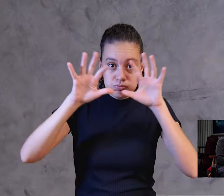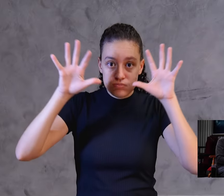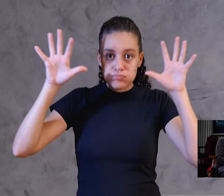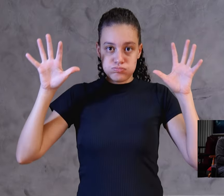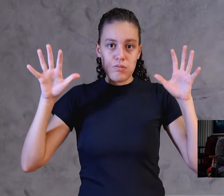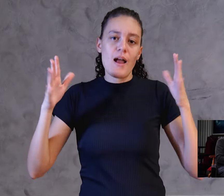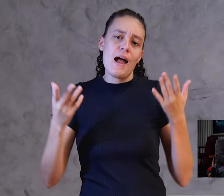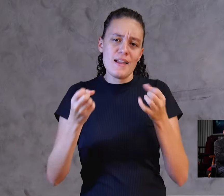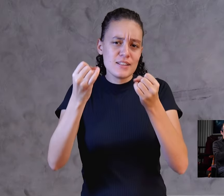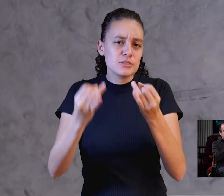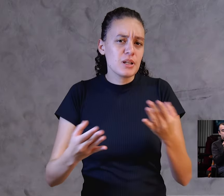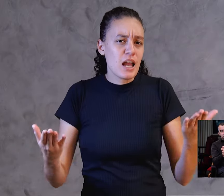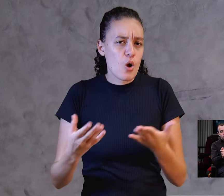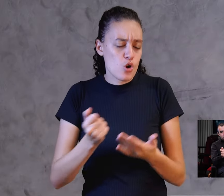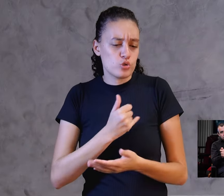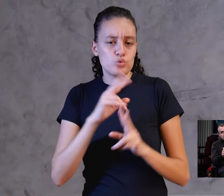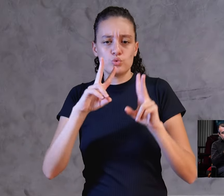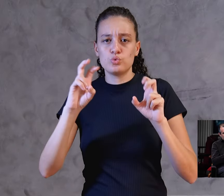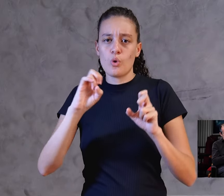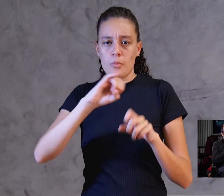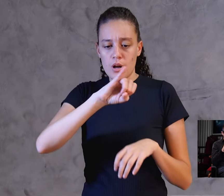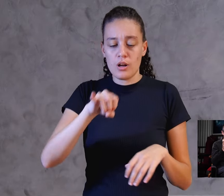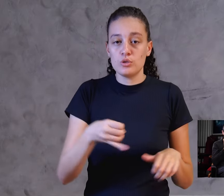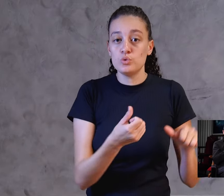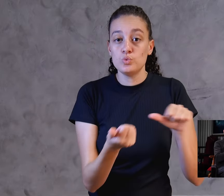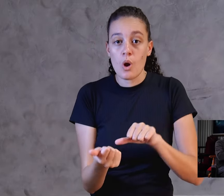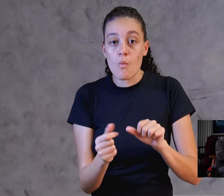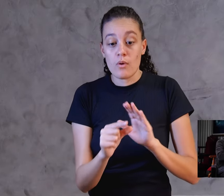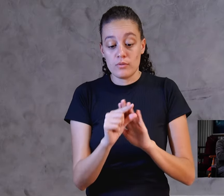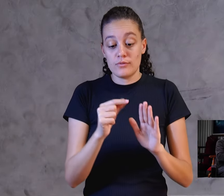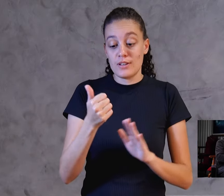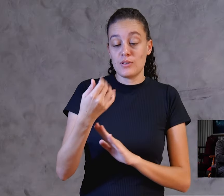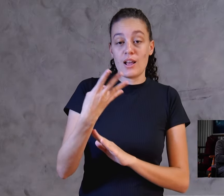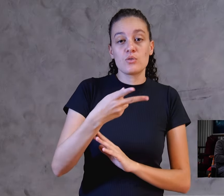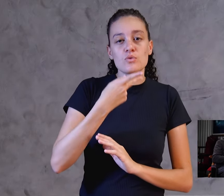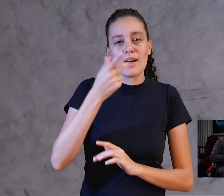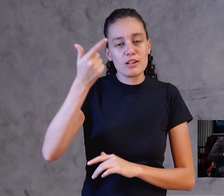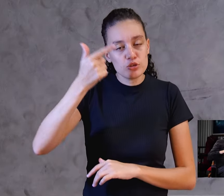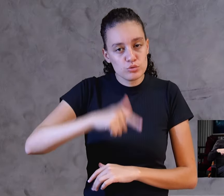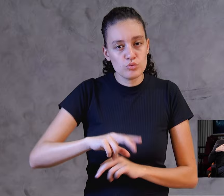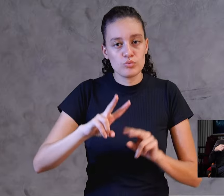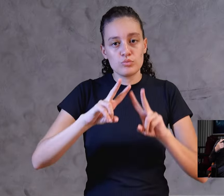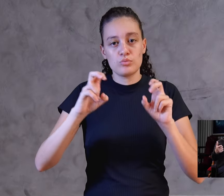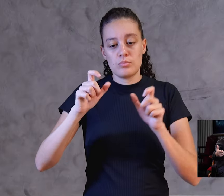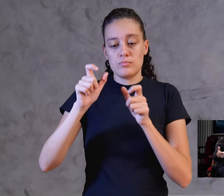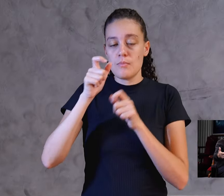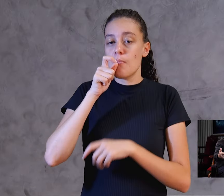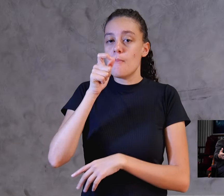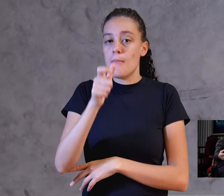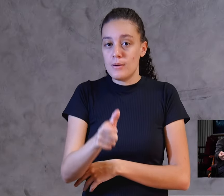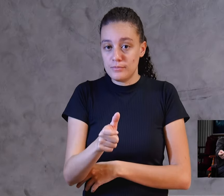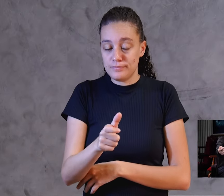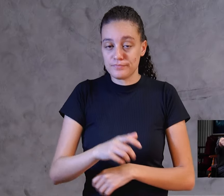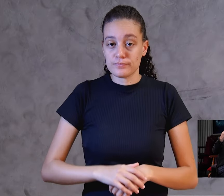de João e depois do verso 14 ele volta falando do verbo outra vez. E o verbo se